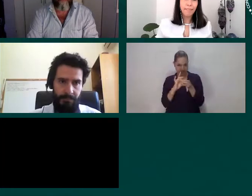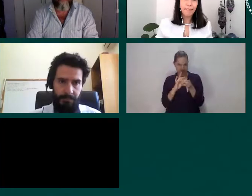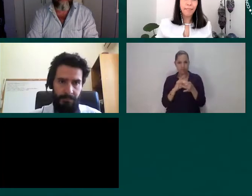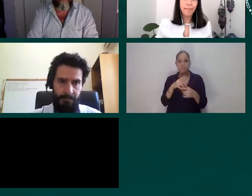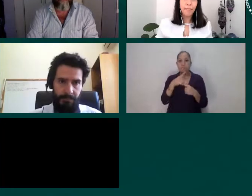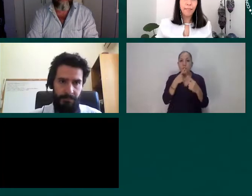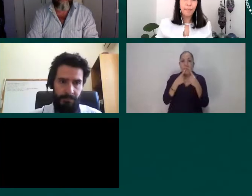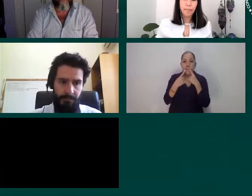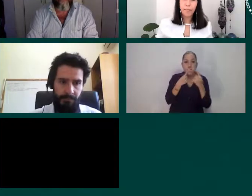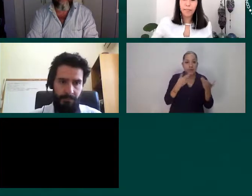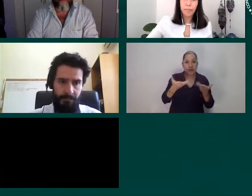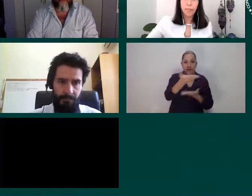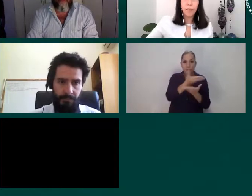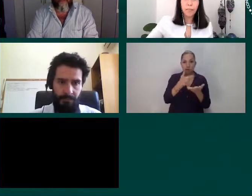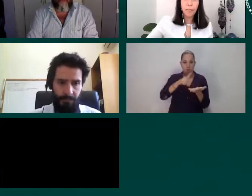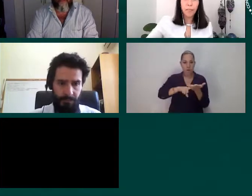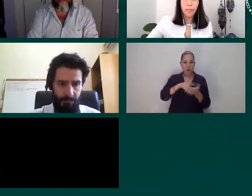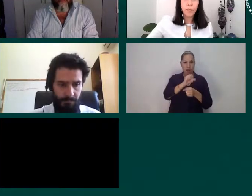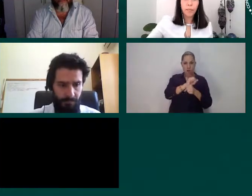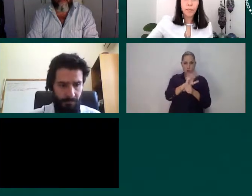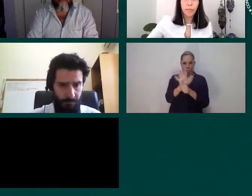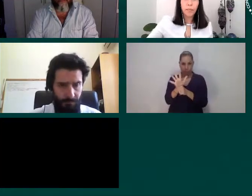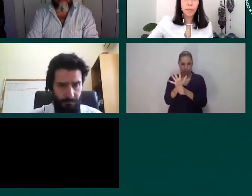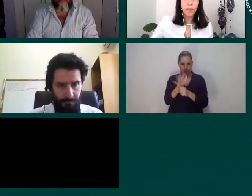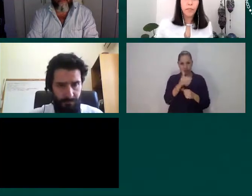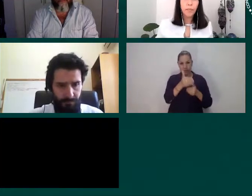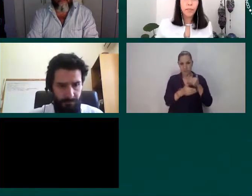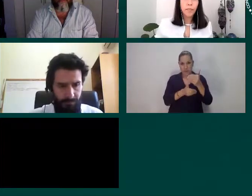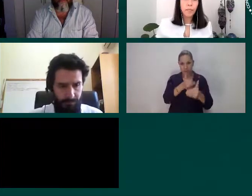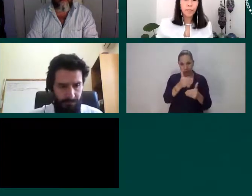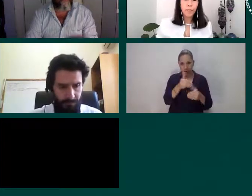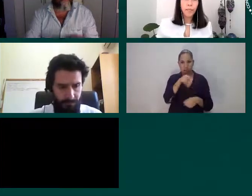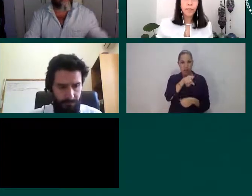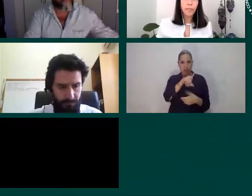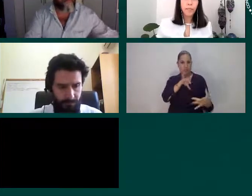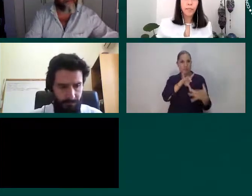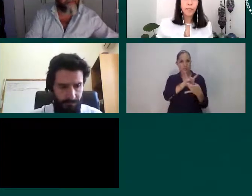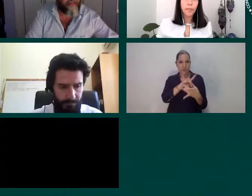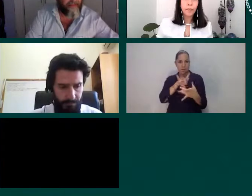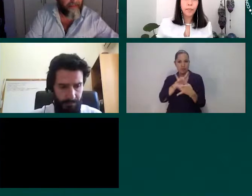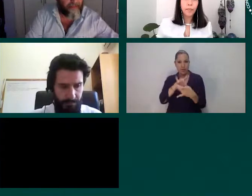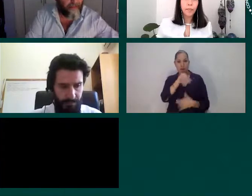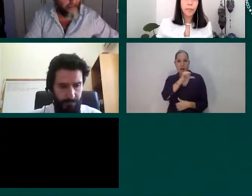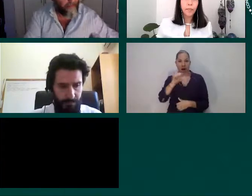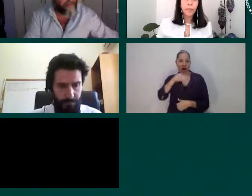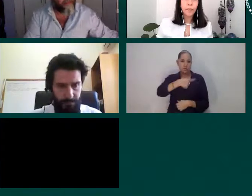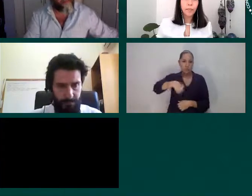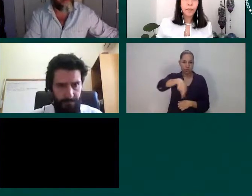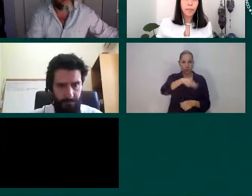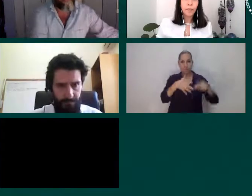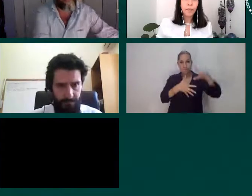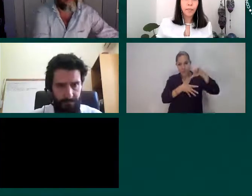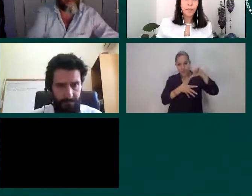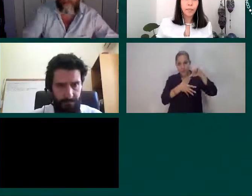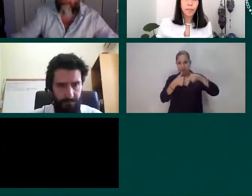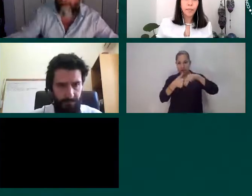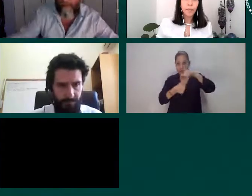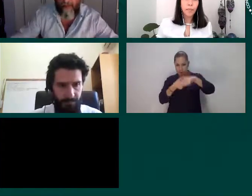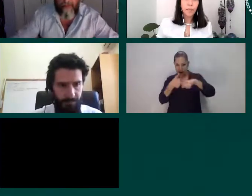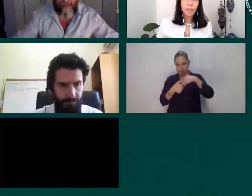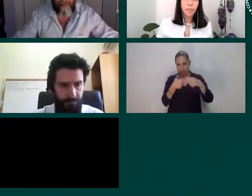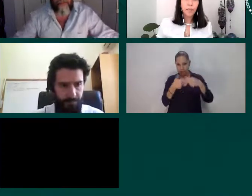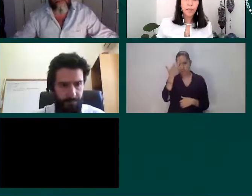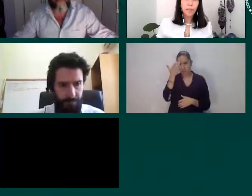Proyecto sobre Movilidad Humana para Gobiernos Locales de América Latina y el Caribe y se enmarca en el Tercer Foro Mundial de Ciudades y